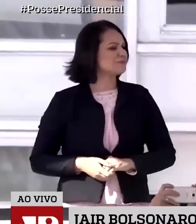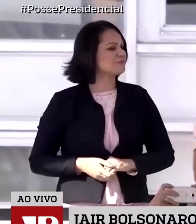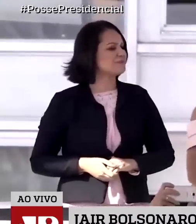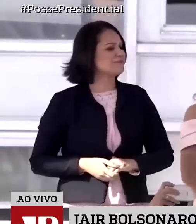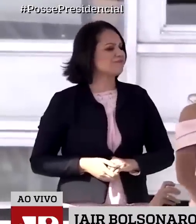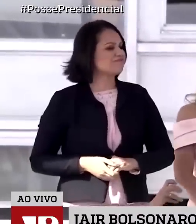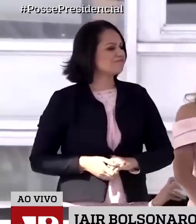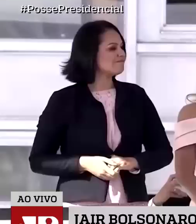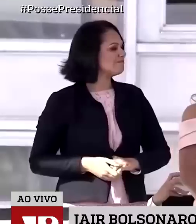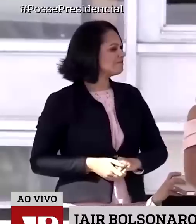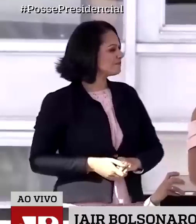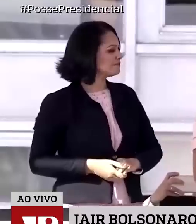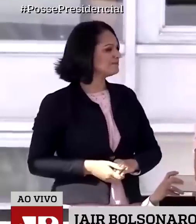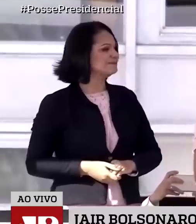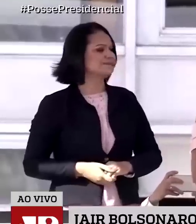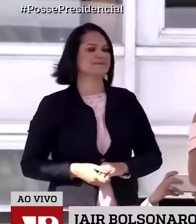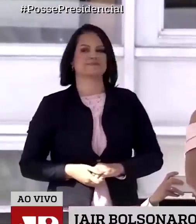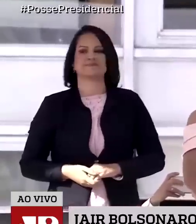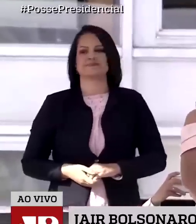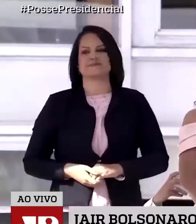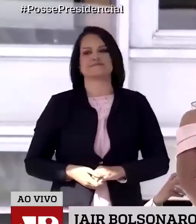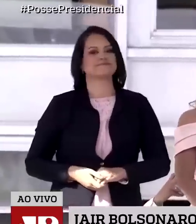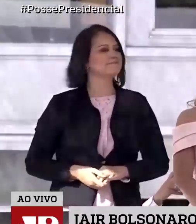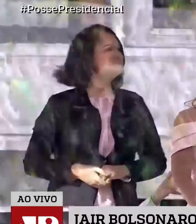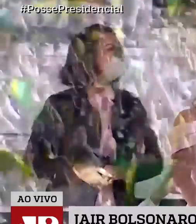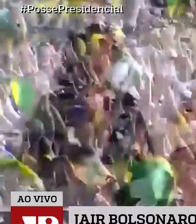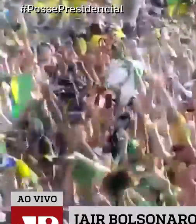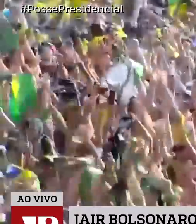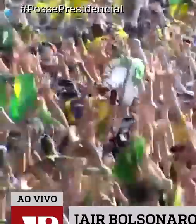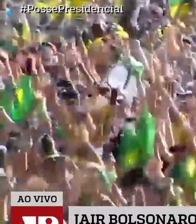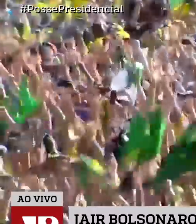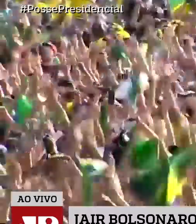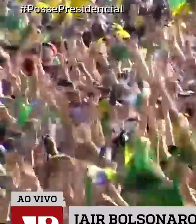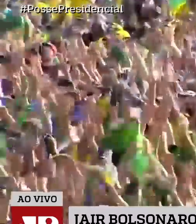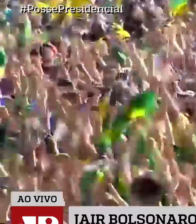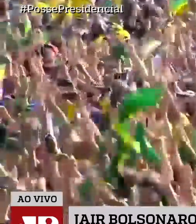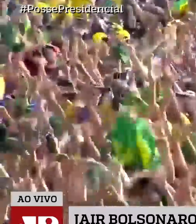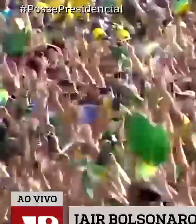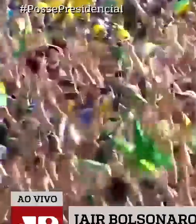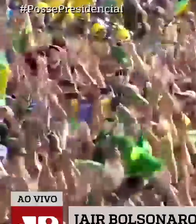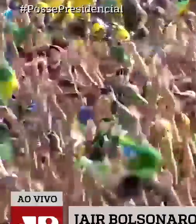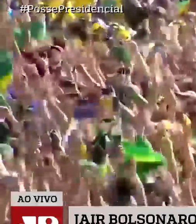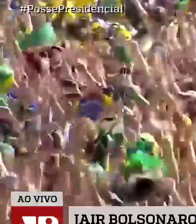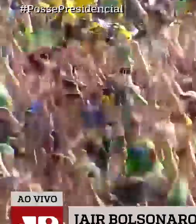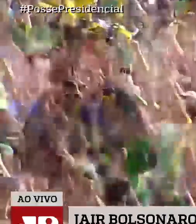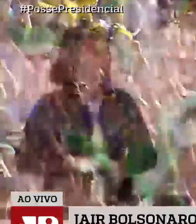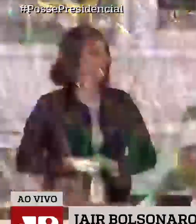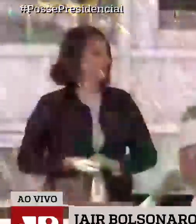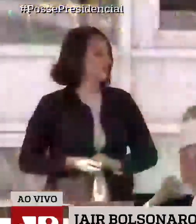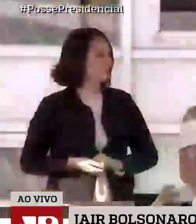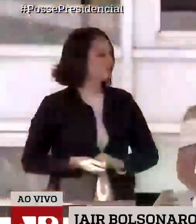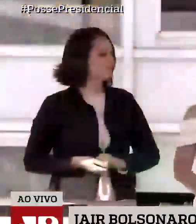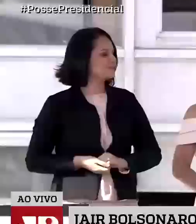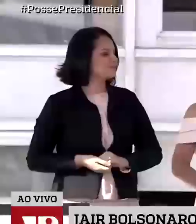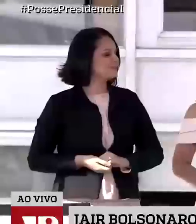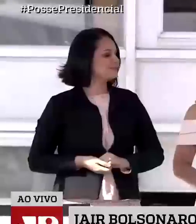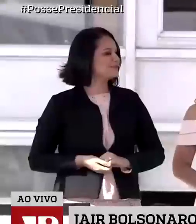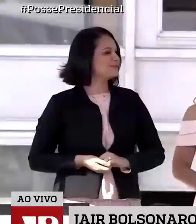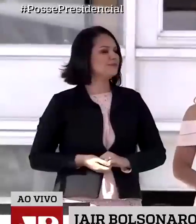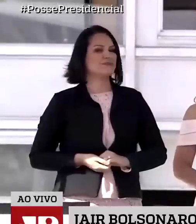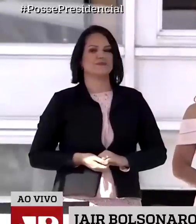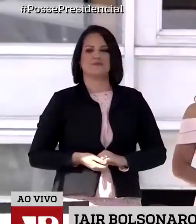E nesse momento o presidente Jair Bolsonaro abre uma bandeira do Brasil, mostra a bandeira e começa com as mãos